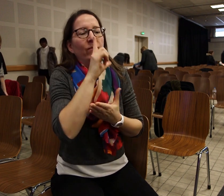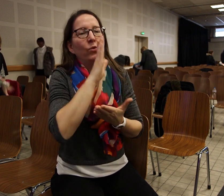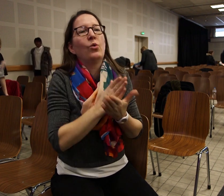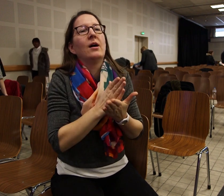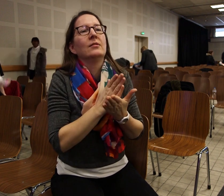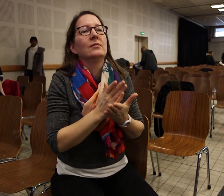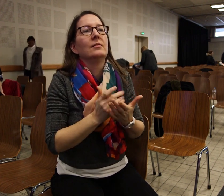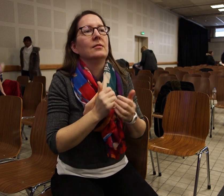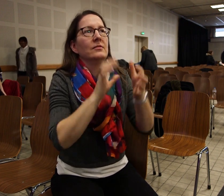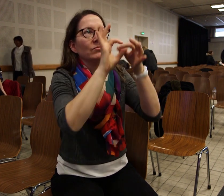notre relation avec Jésus peut avancer.